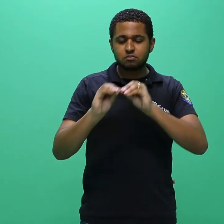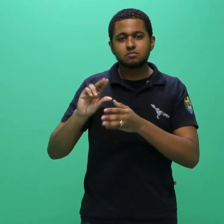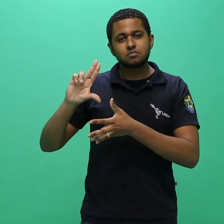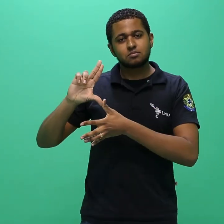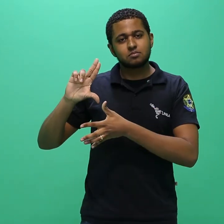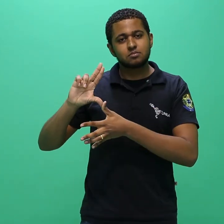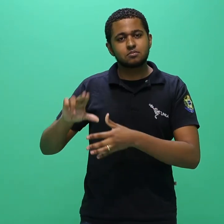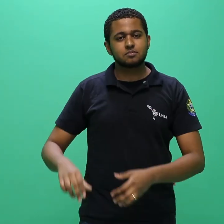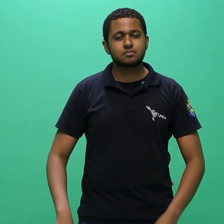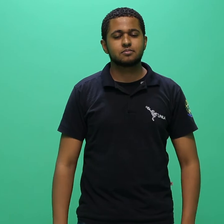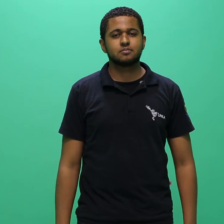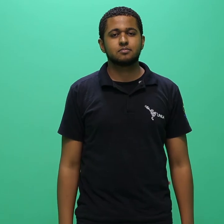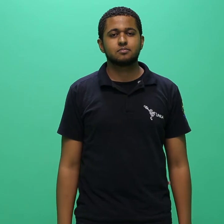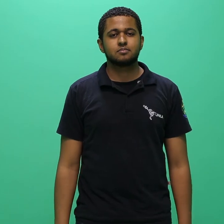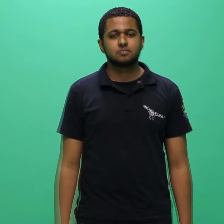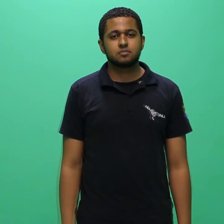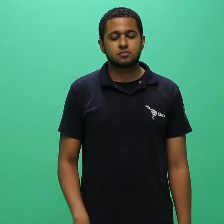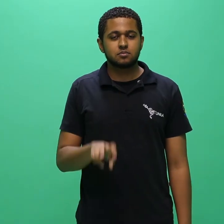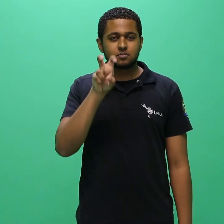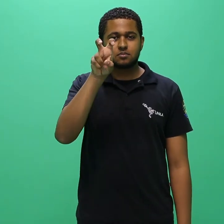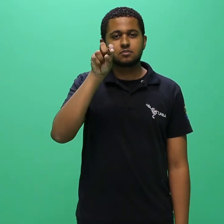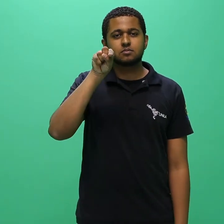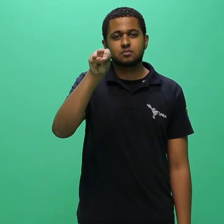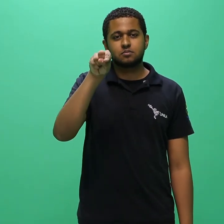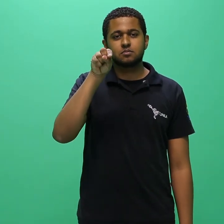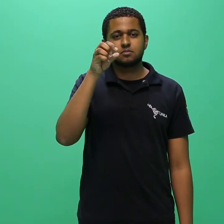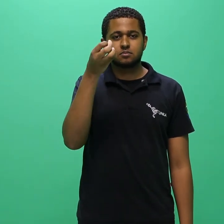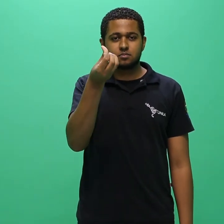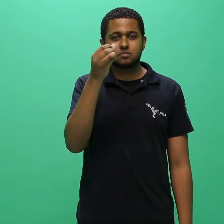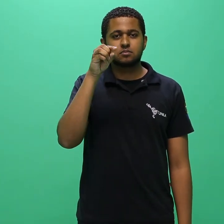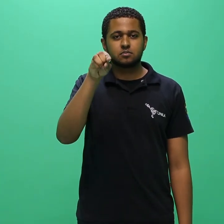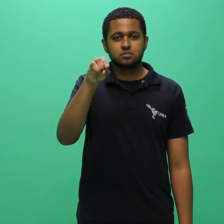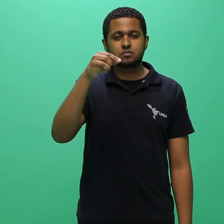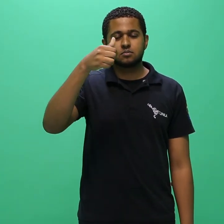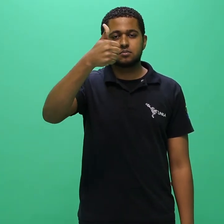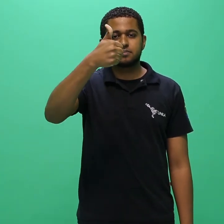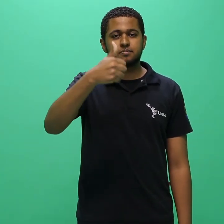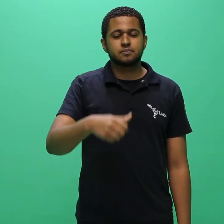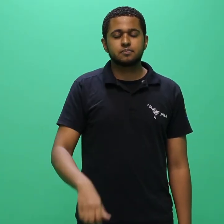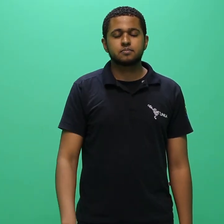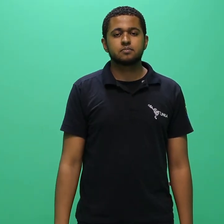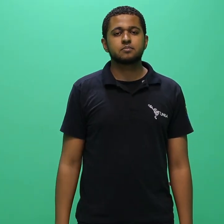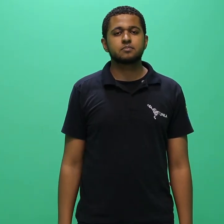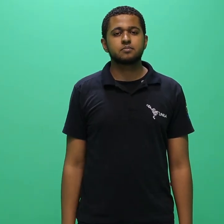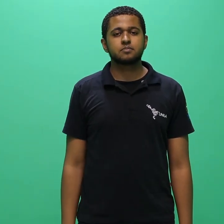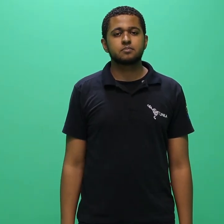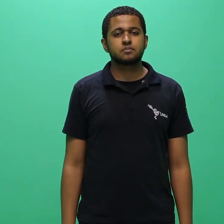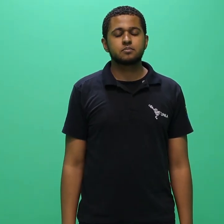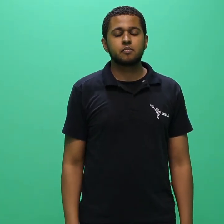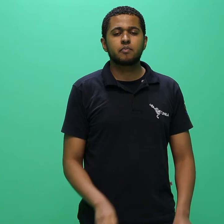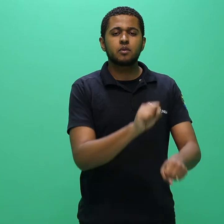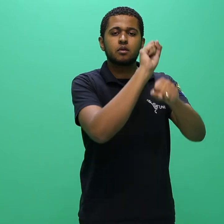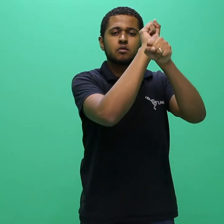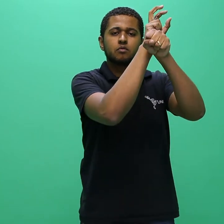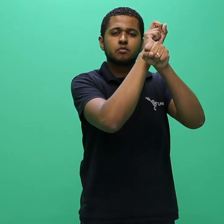5.6.1. A ocupação das vagas nos cursos se dará